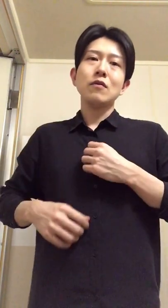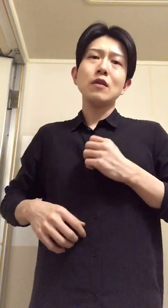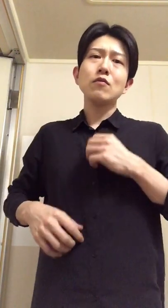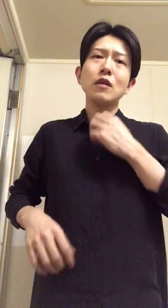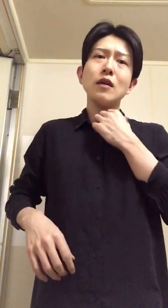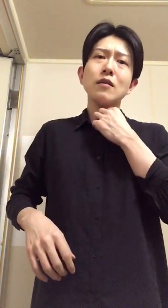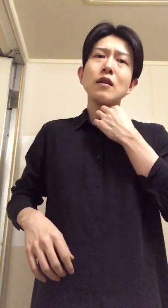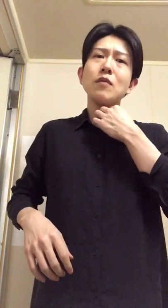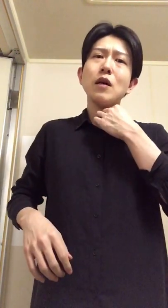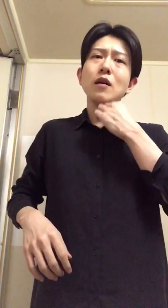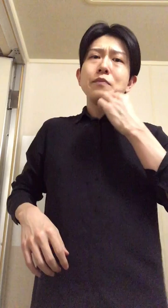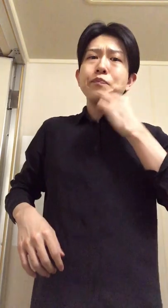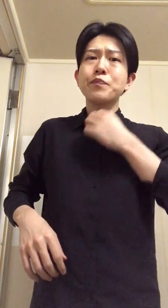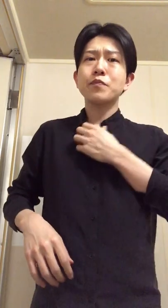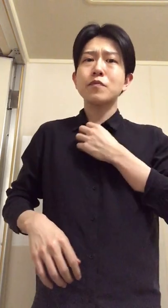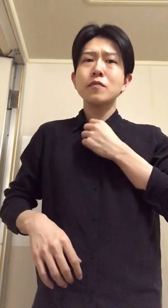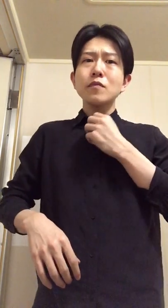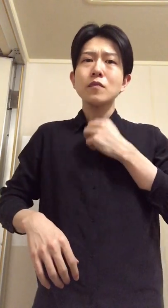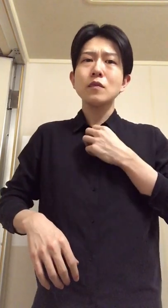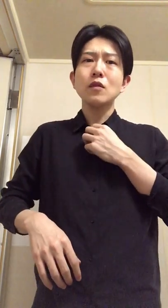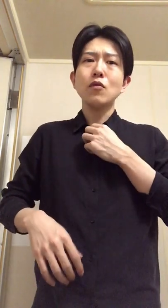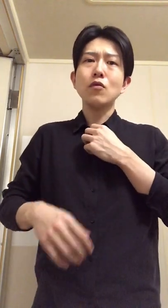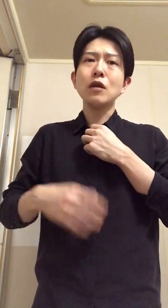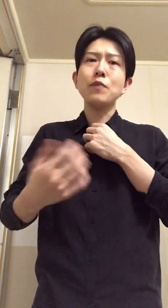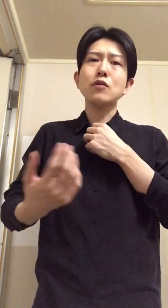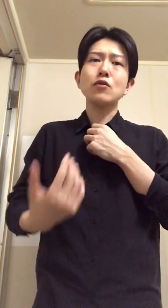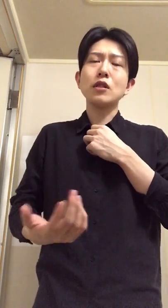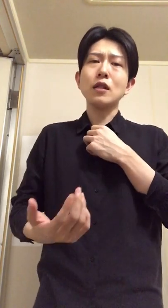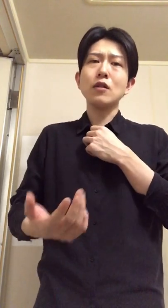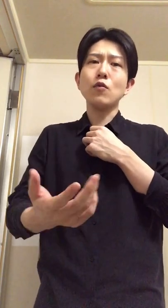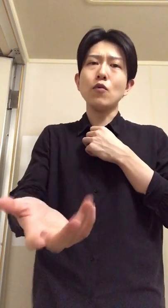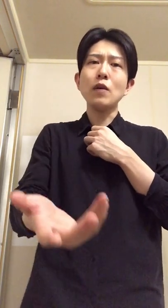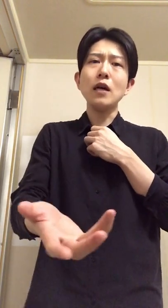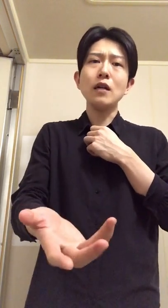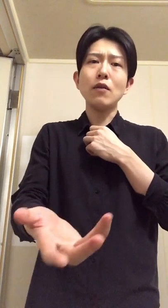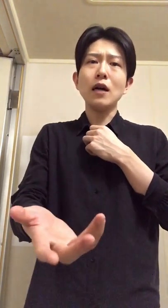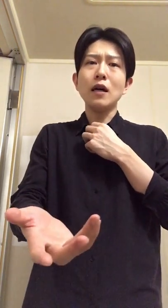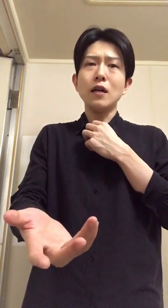でもさだからまあ俺は別としてさでもお前らは